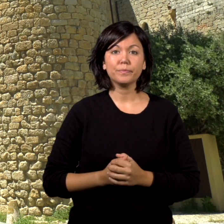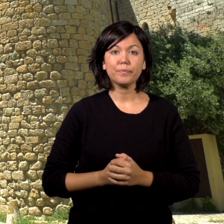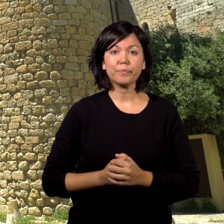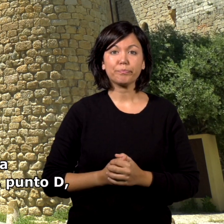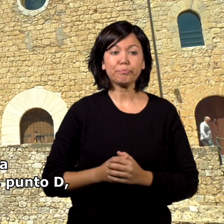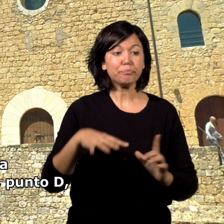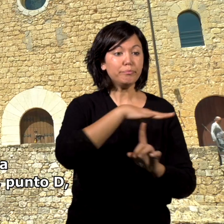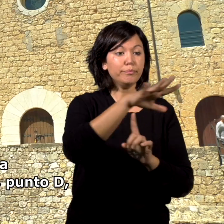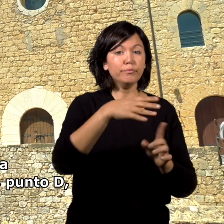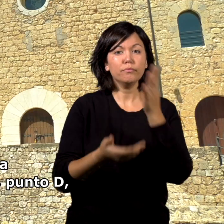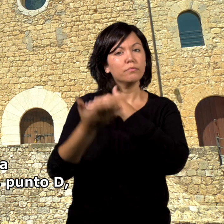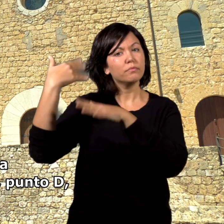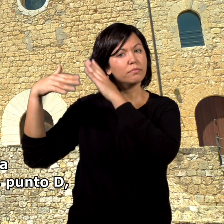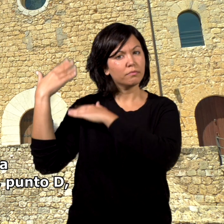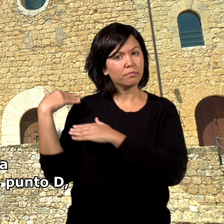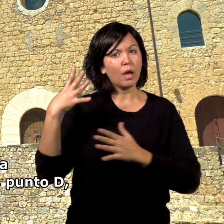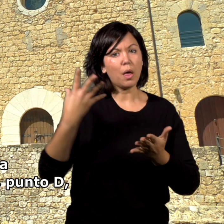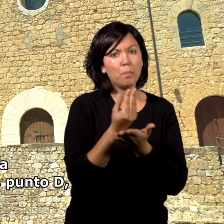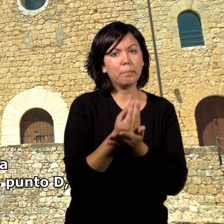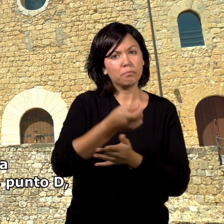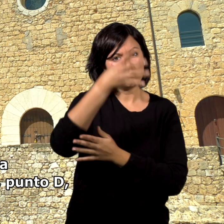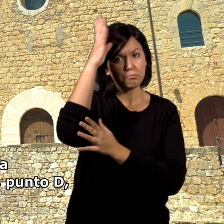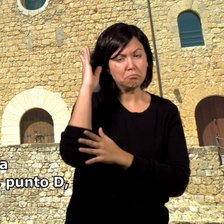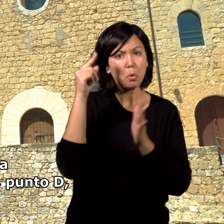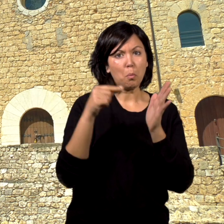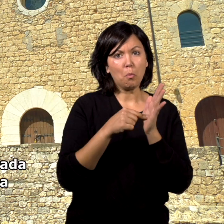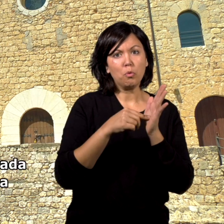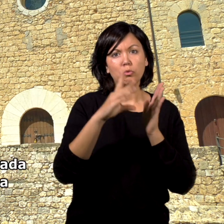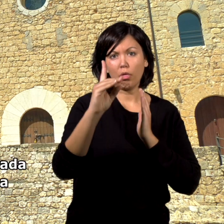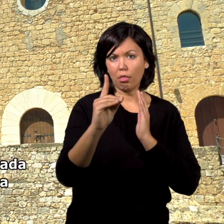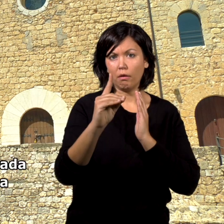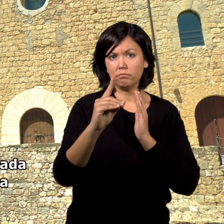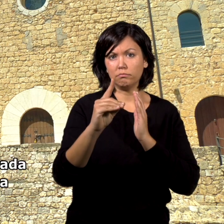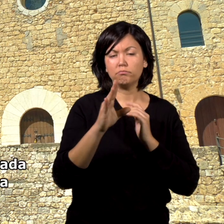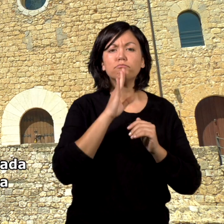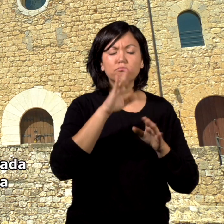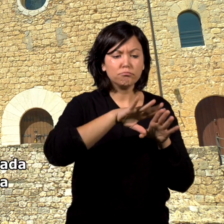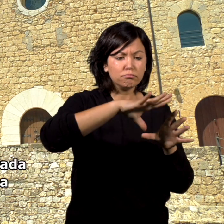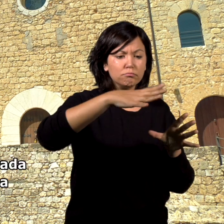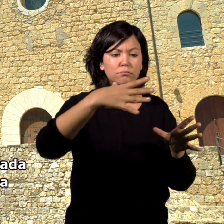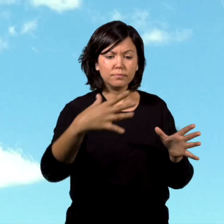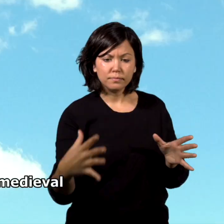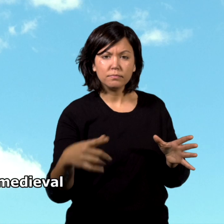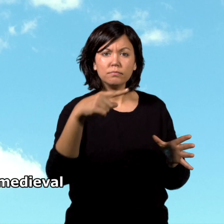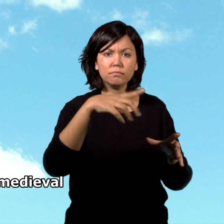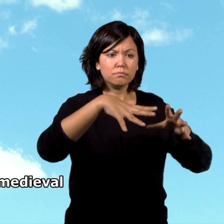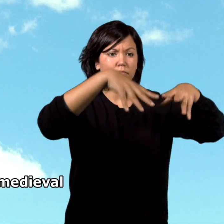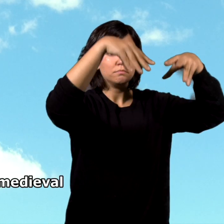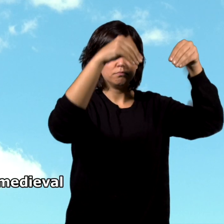La parte antigua de Belcaire de Empurdá, punto D, se encuentra elevada sobre una colina coronada por el antiguo